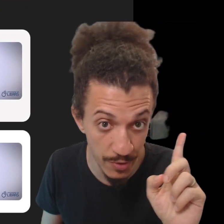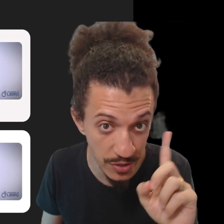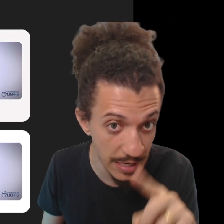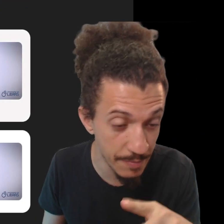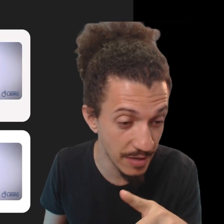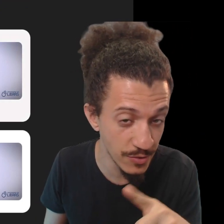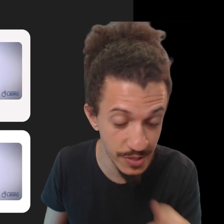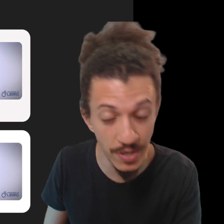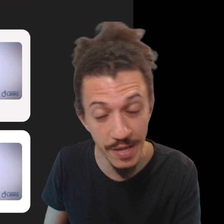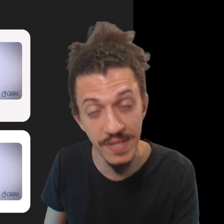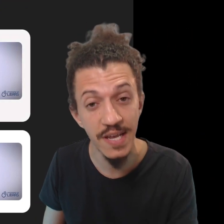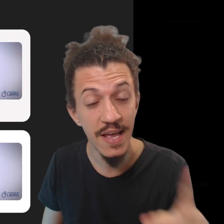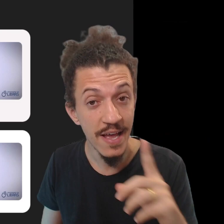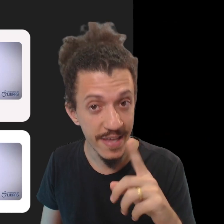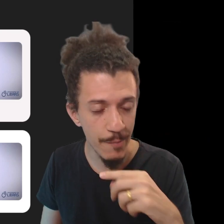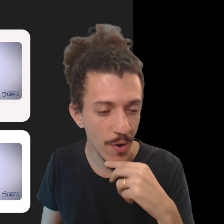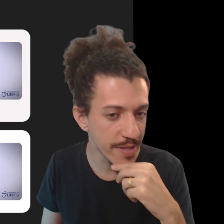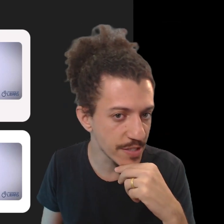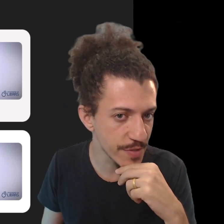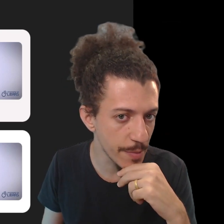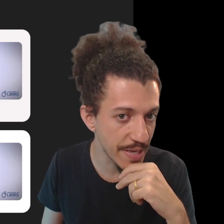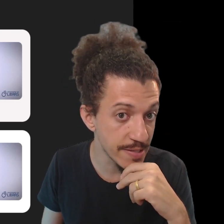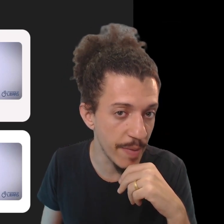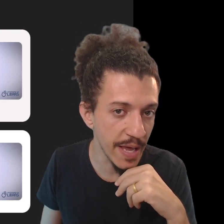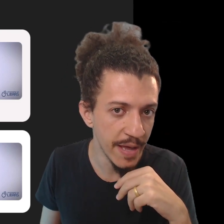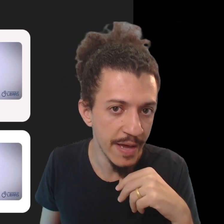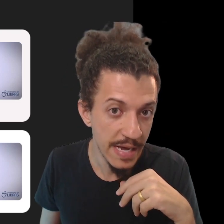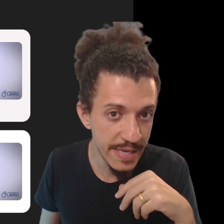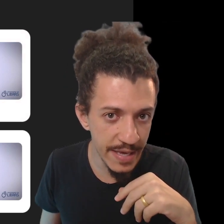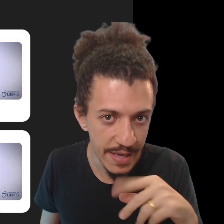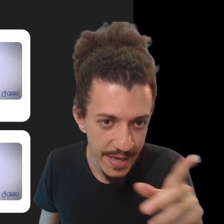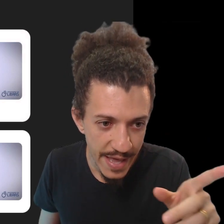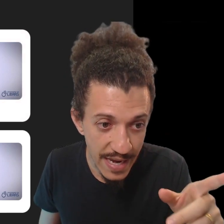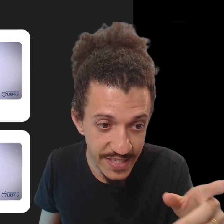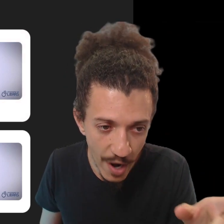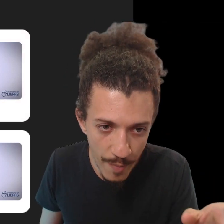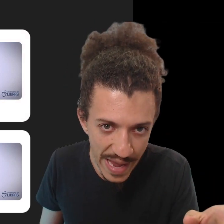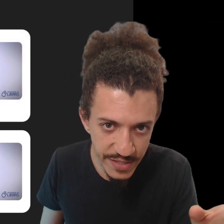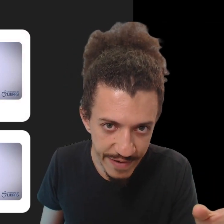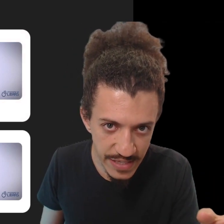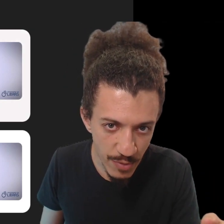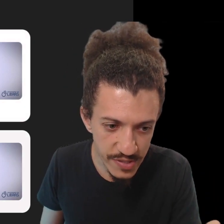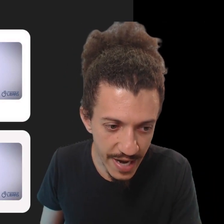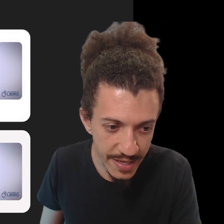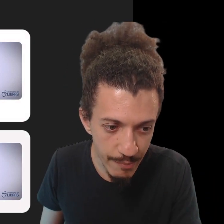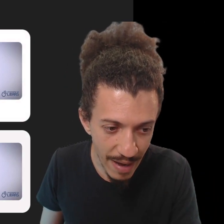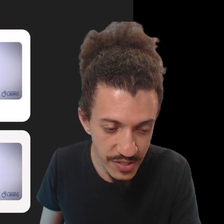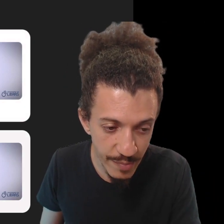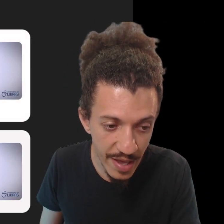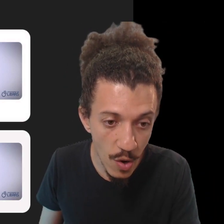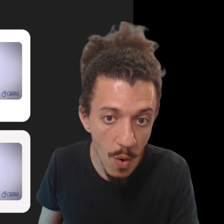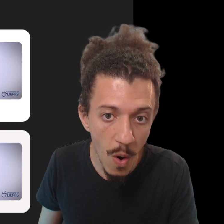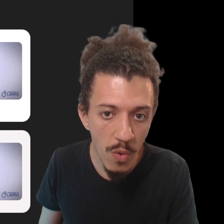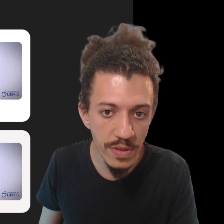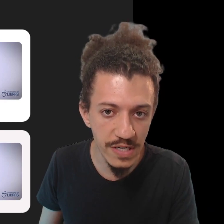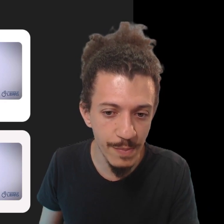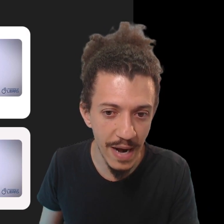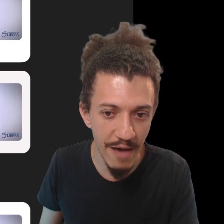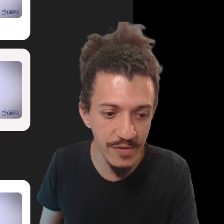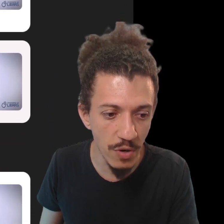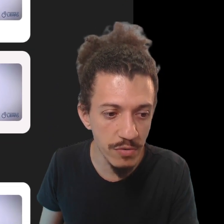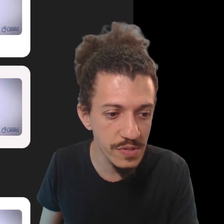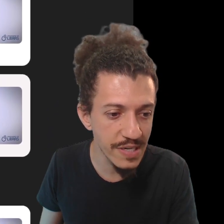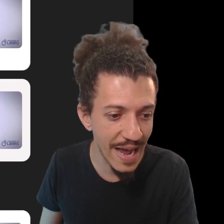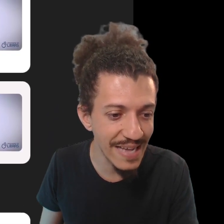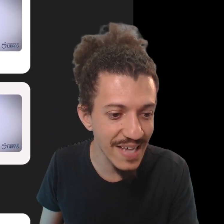detalhe aqui sobre o Dissolibras, que é importante você perceber, que ele geralmente vai te mostrar aqui embaixo também outras